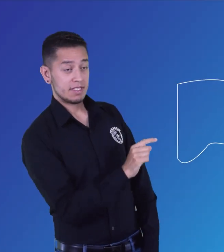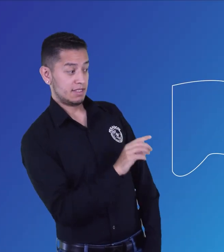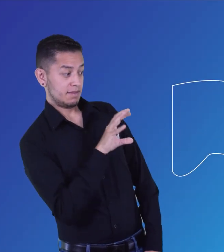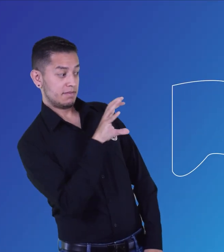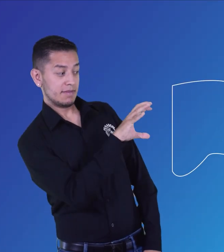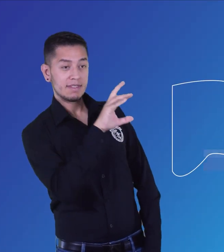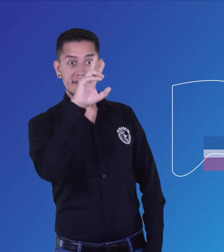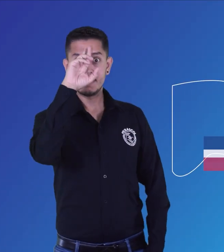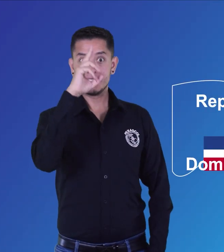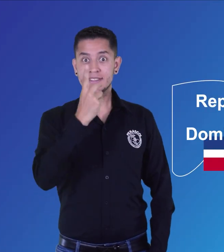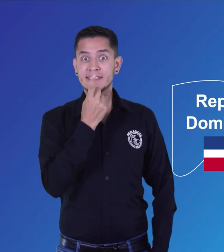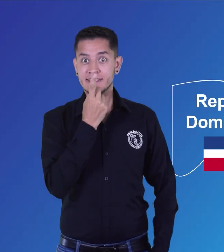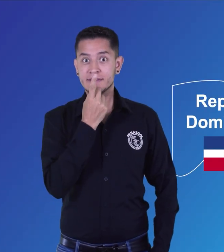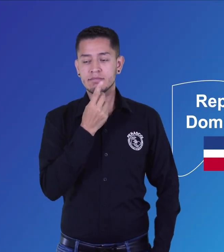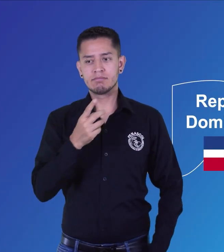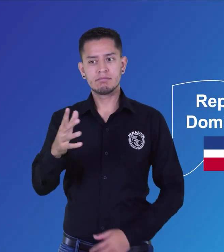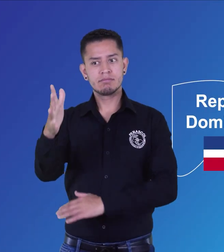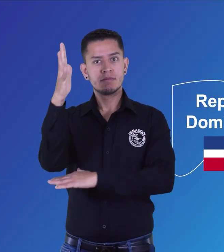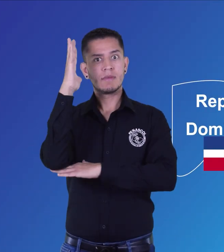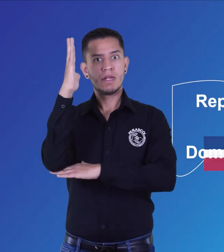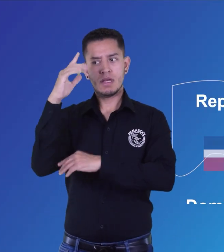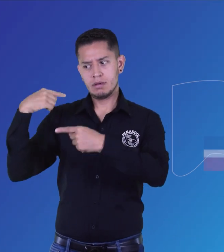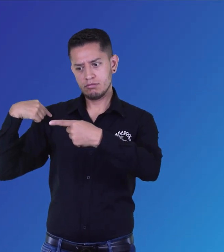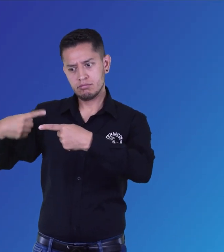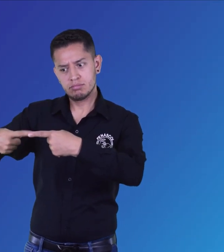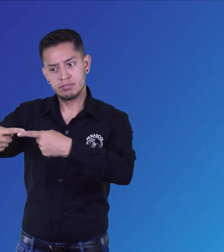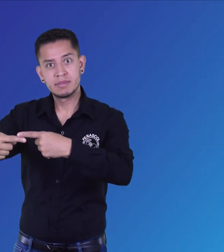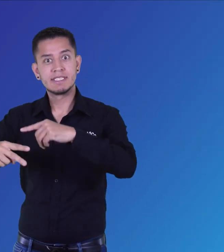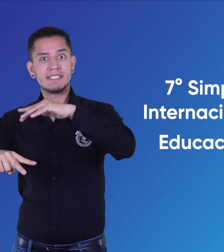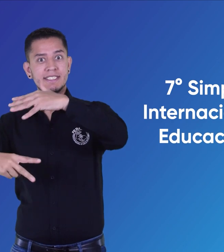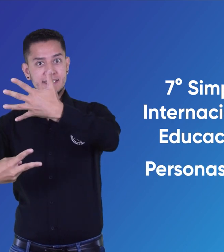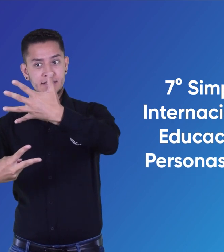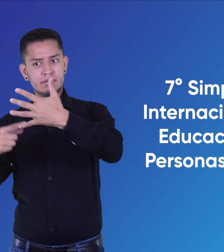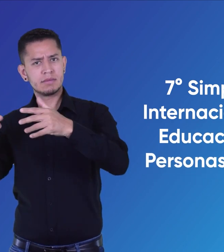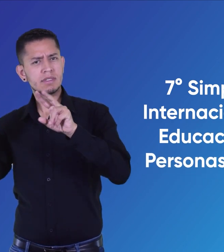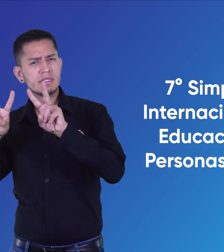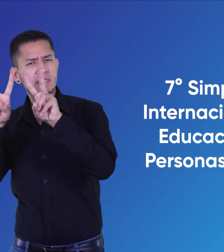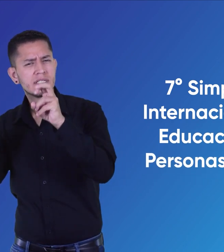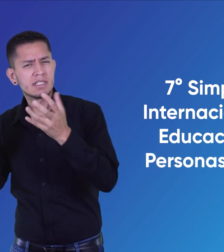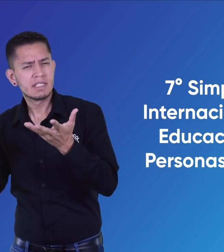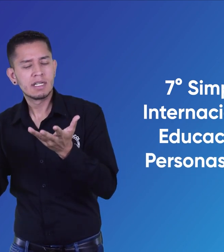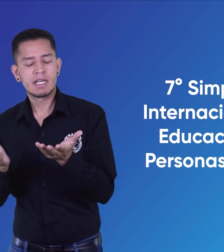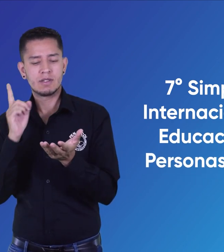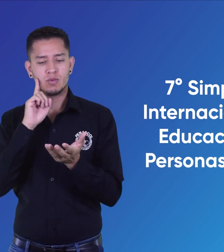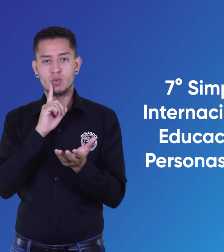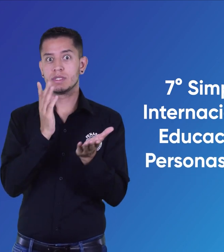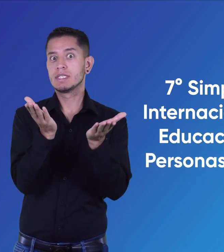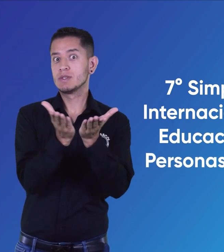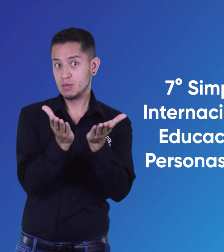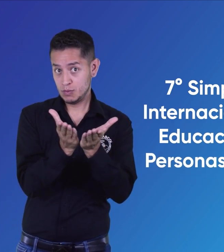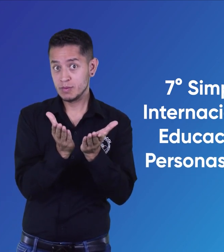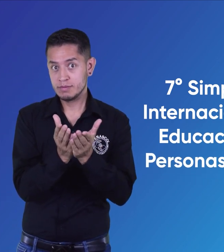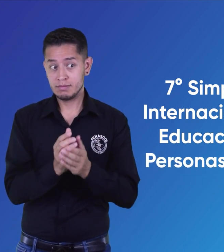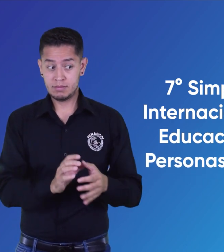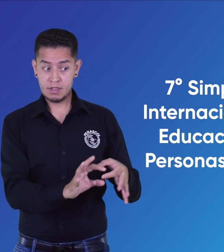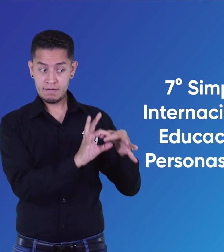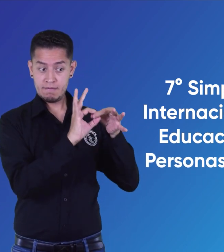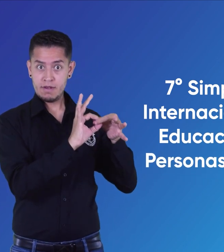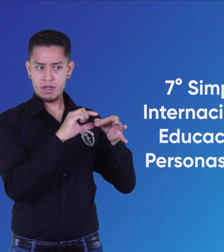FENASCOL Dominicana FENASCOL participó en el VII Simposio Internacional de Educación para Personas Sordas.